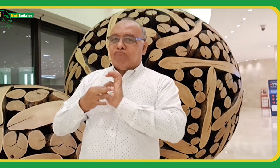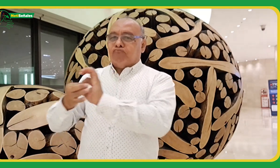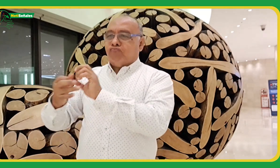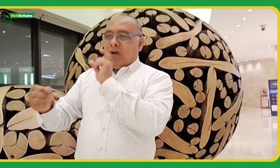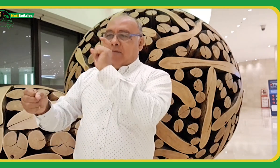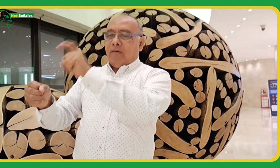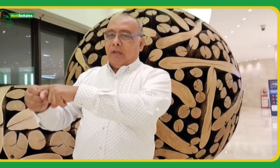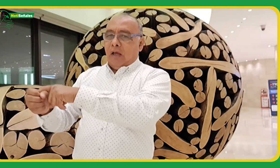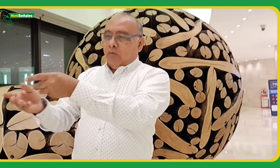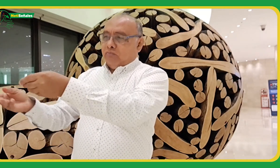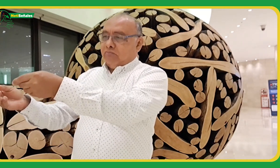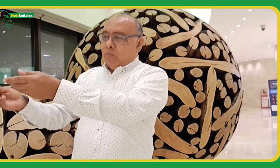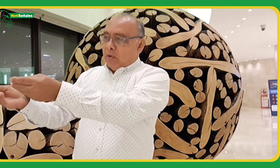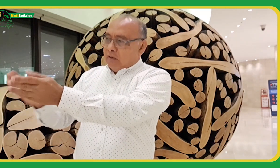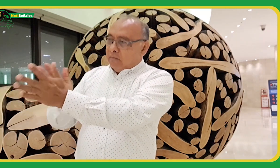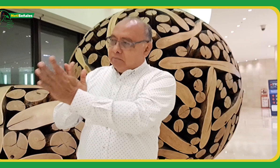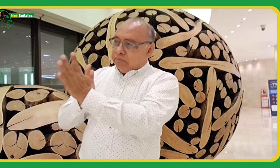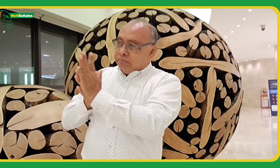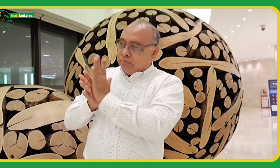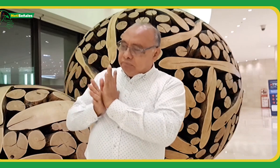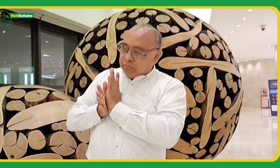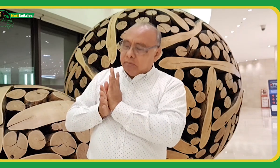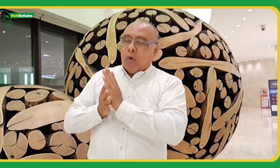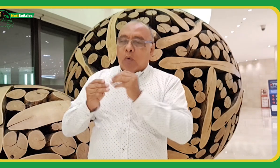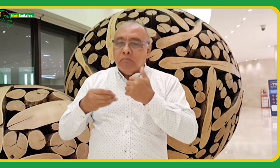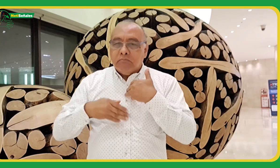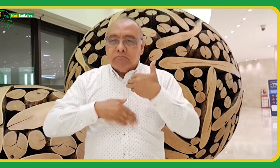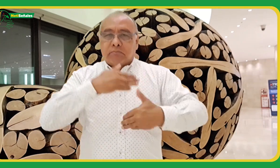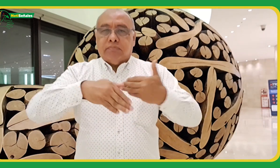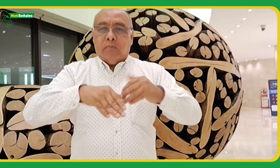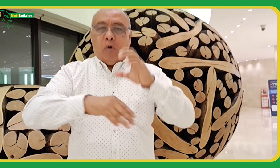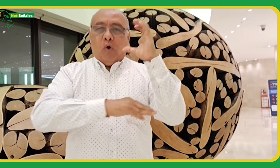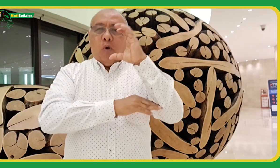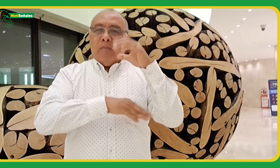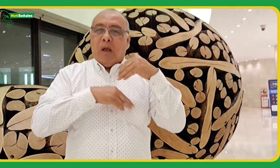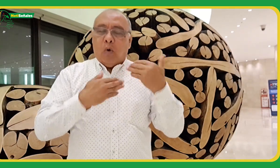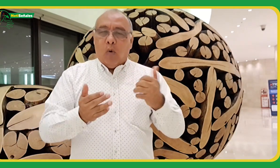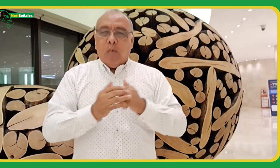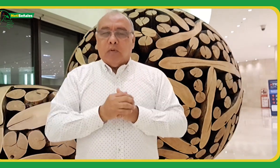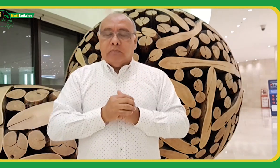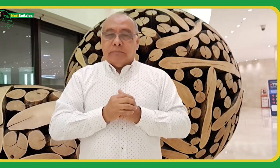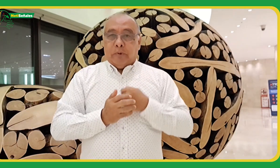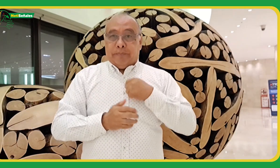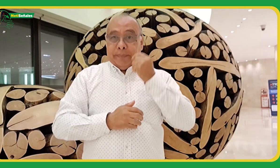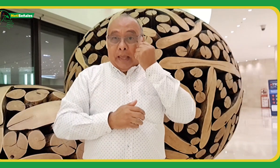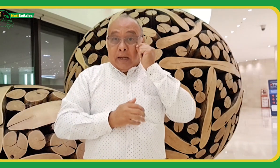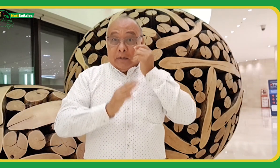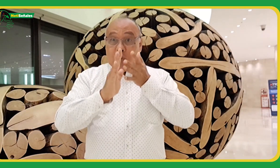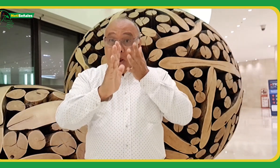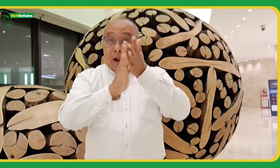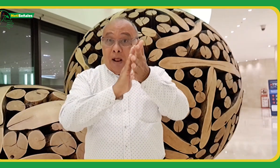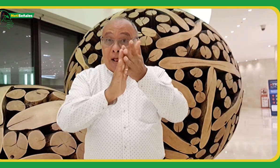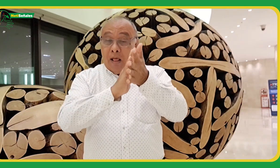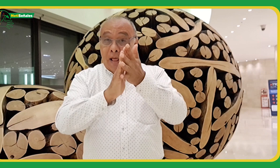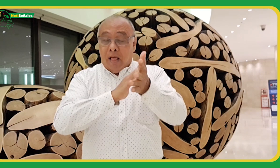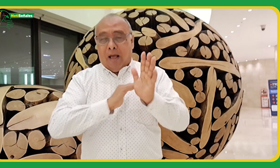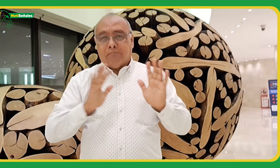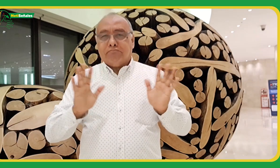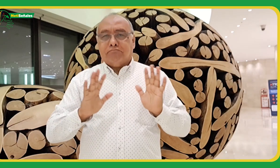recibido la información y la haremos llegar a todo el país de la siguiente manera. No seré yo, Henry Mejía, quien les dará esa